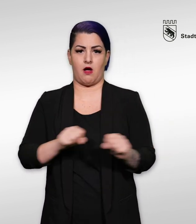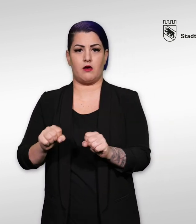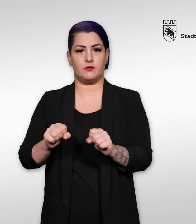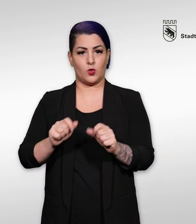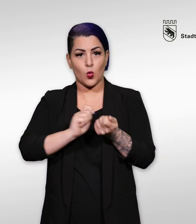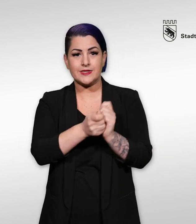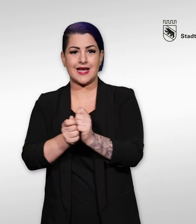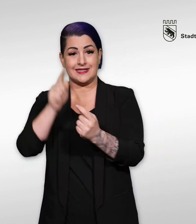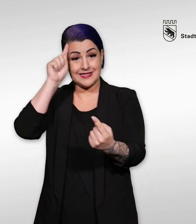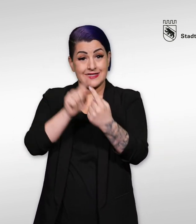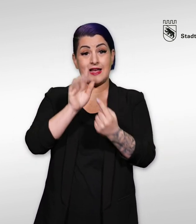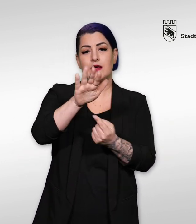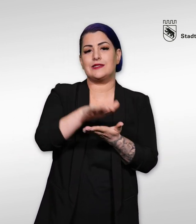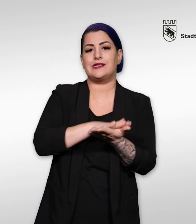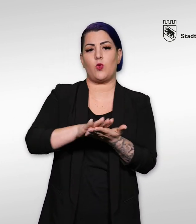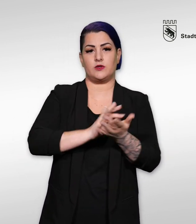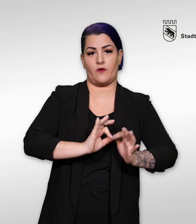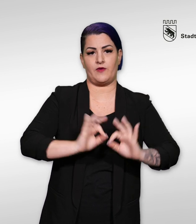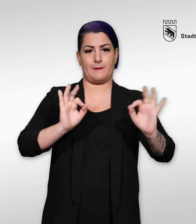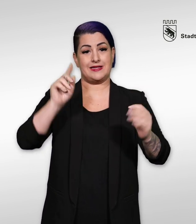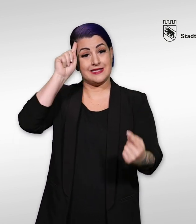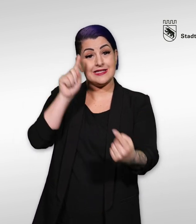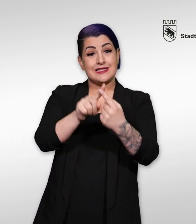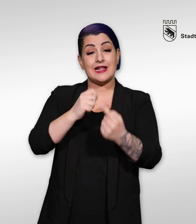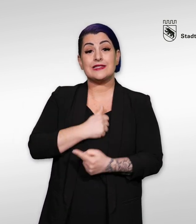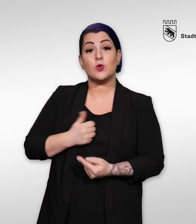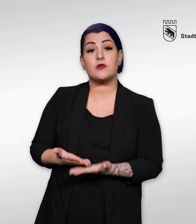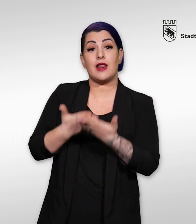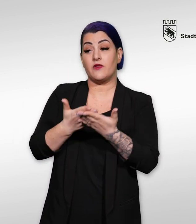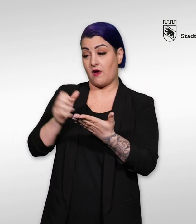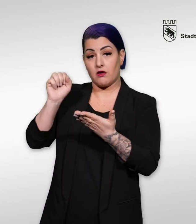unternehmen, damit sich Ihre Situation verbessert und Sie von der Sozialhilfe abgelöst werden können.